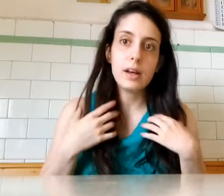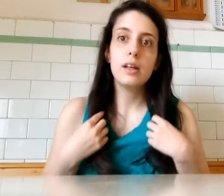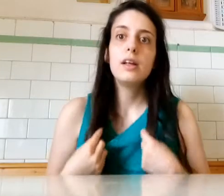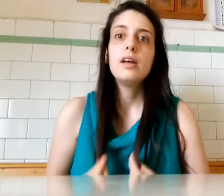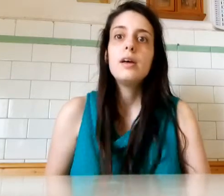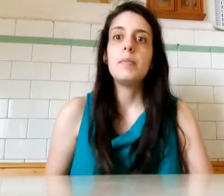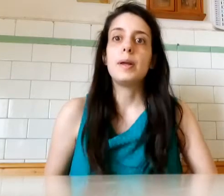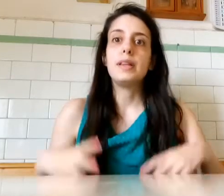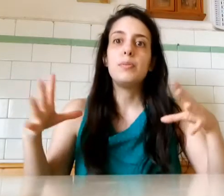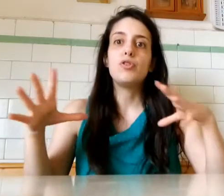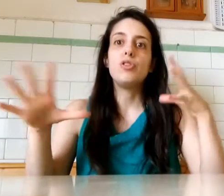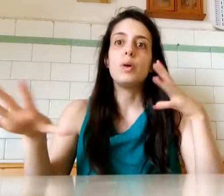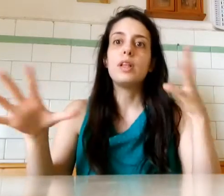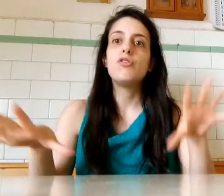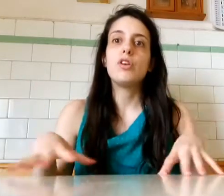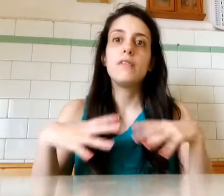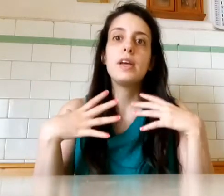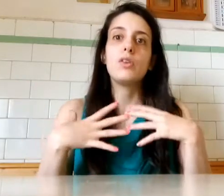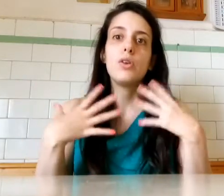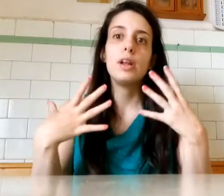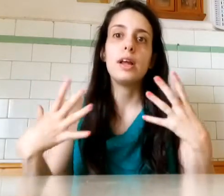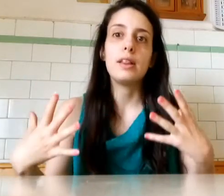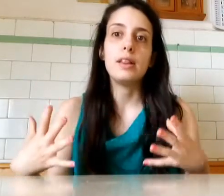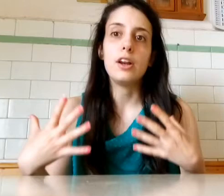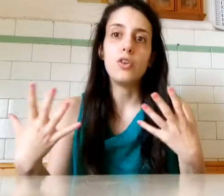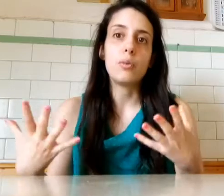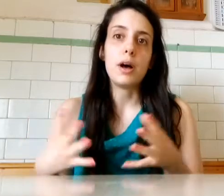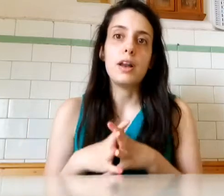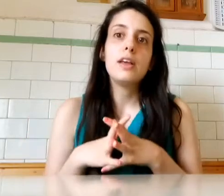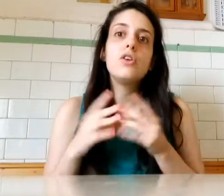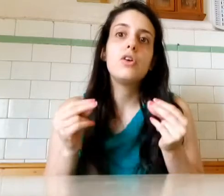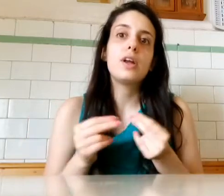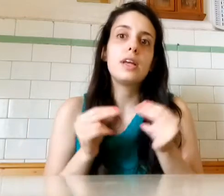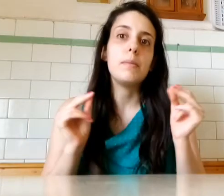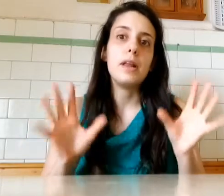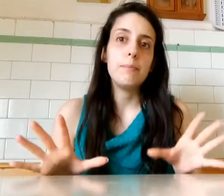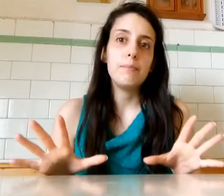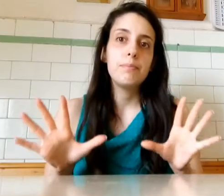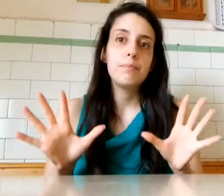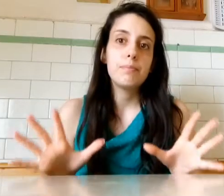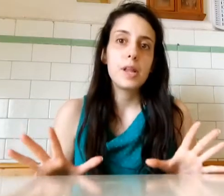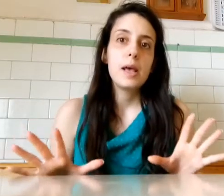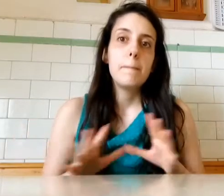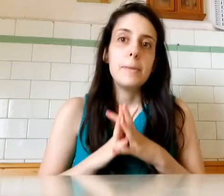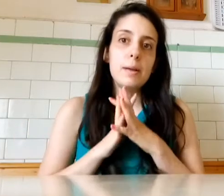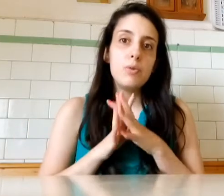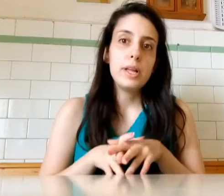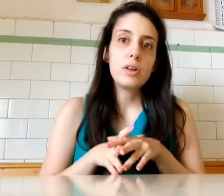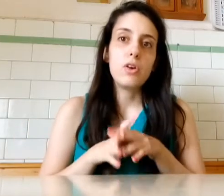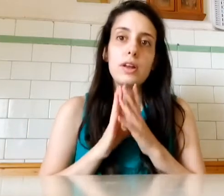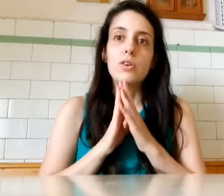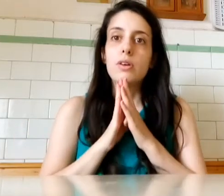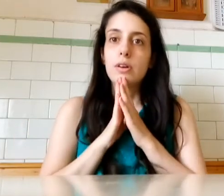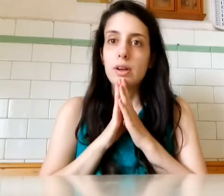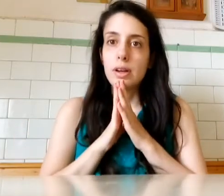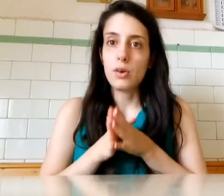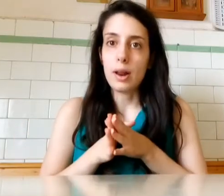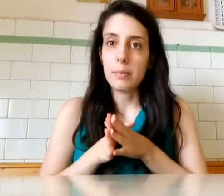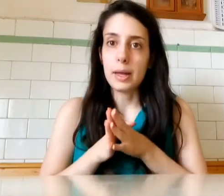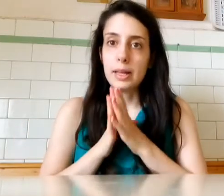Per tipo 5-6 giorni Finché tornerai a sentire normale Io le orecchie Me le pulisco Regolarmente